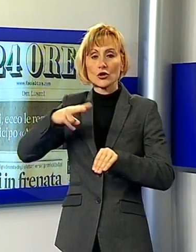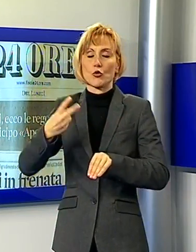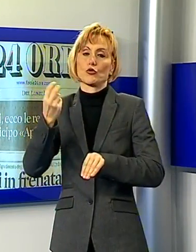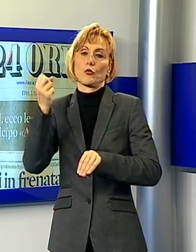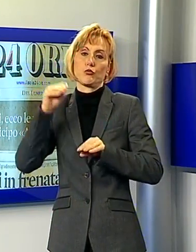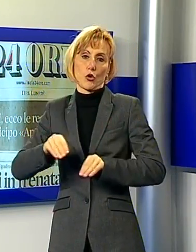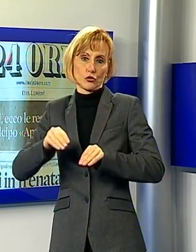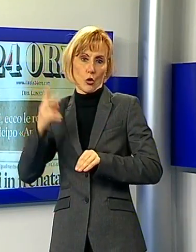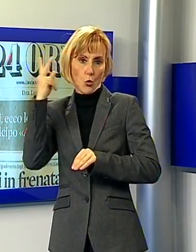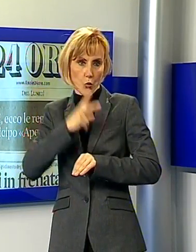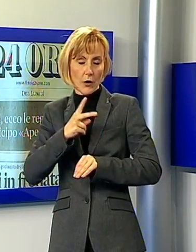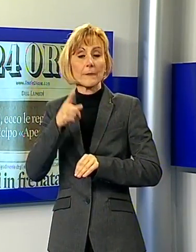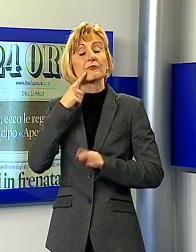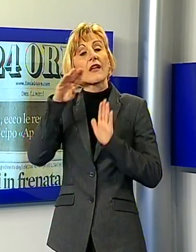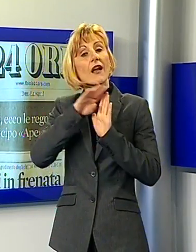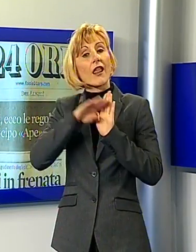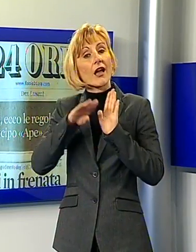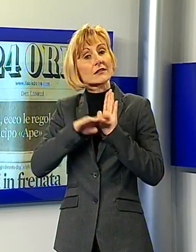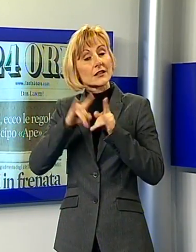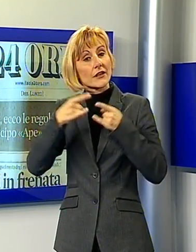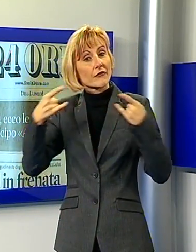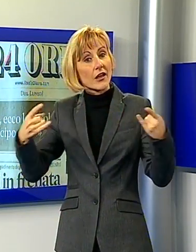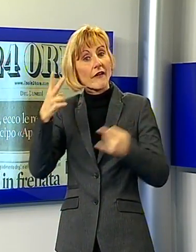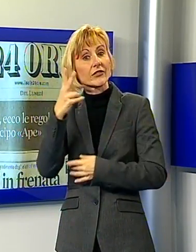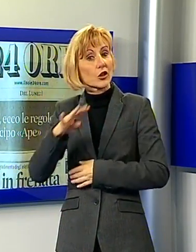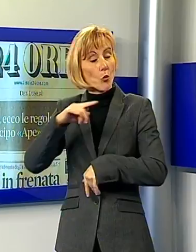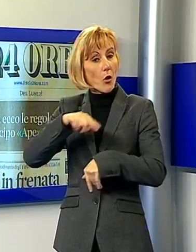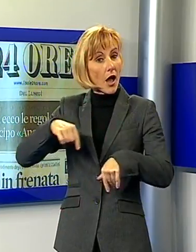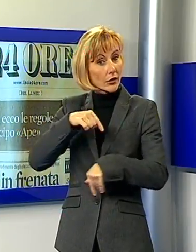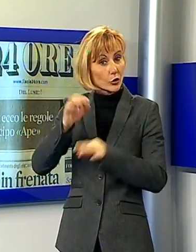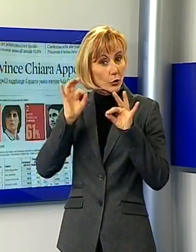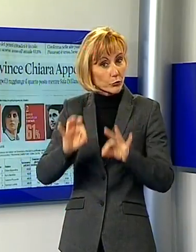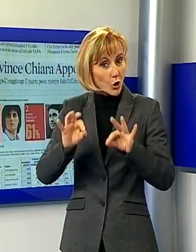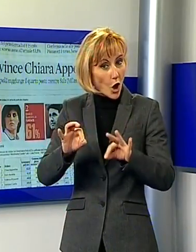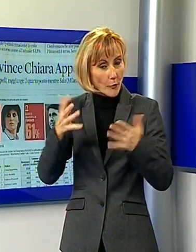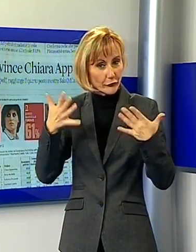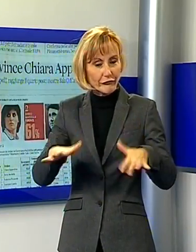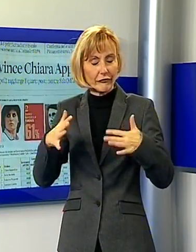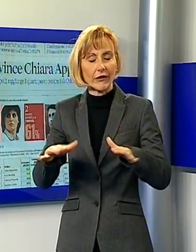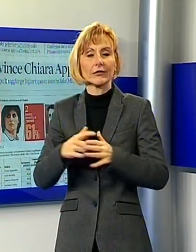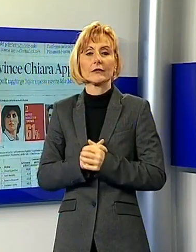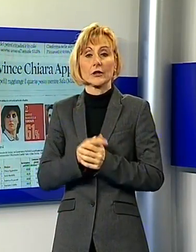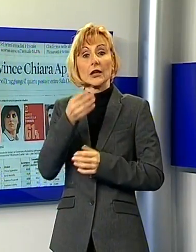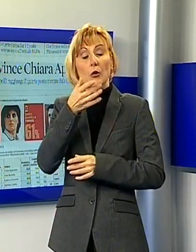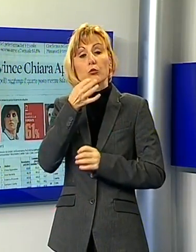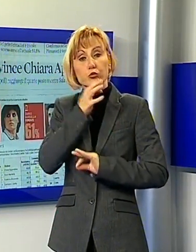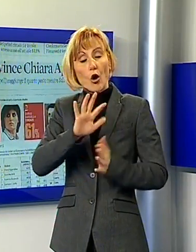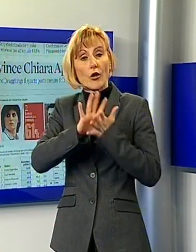Sole 24 ore sulla governance pool dei sindaci italiani, che può assumere importanza in questo turbolento periodo